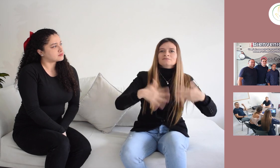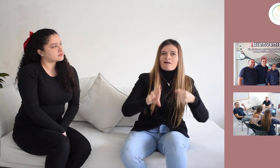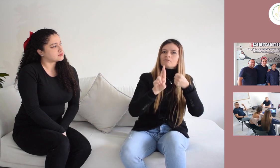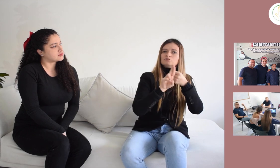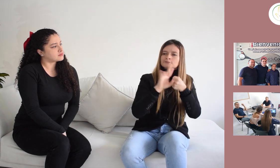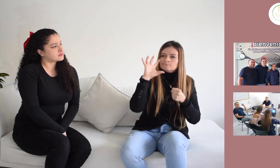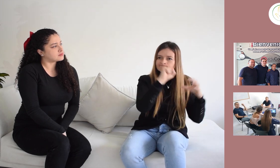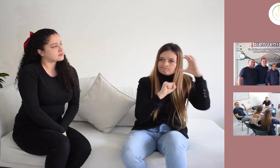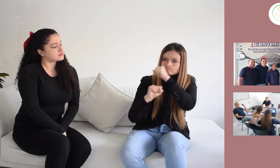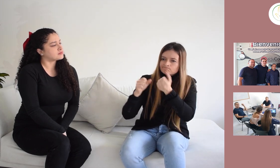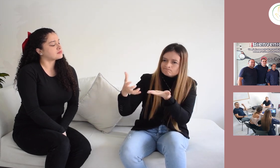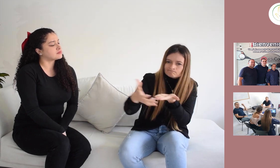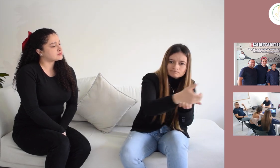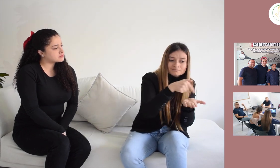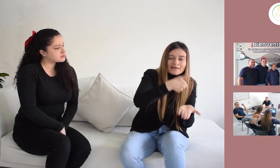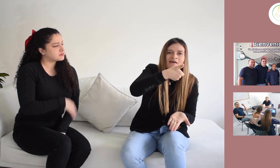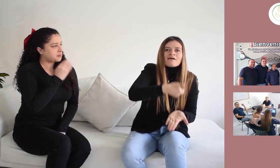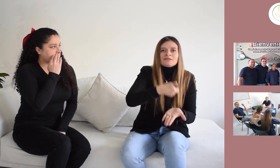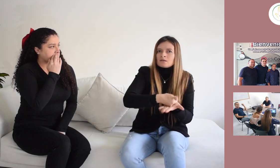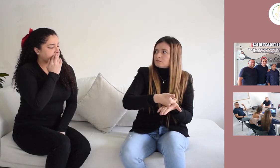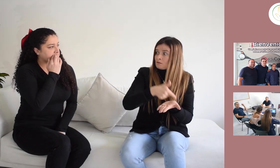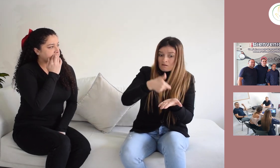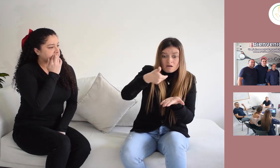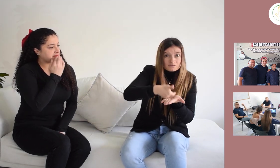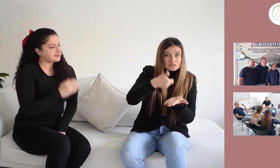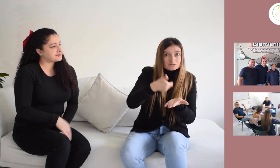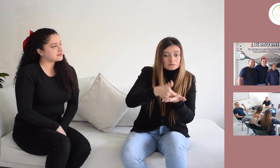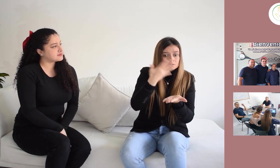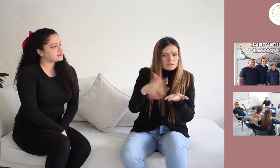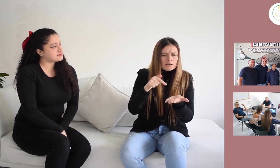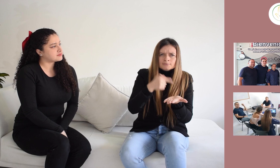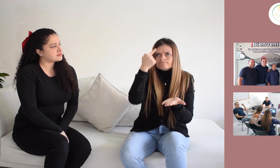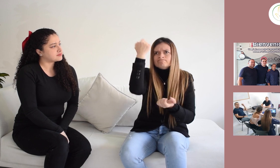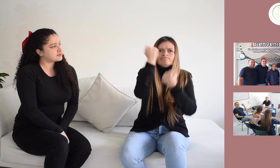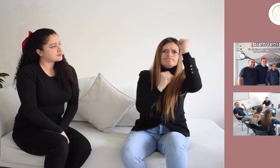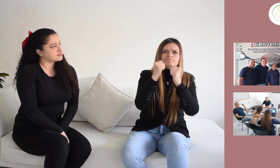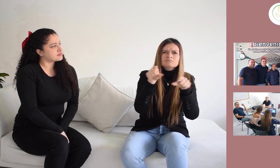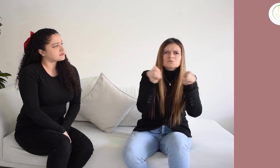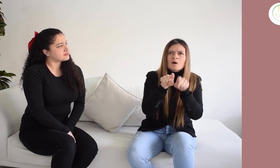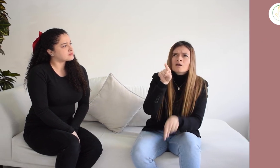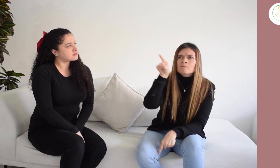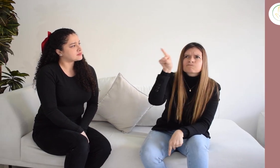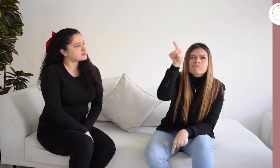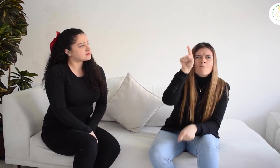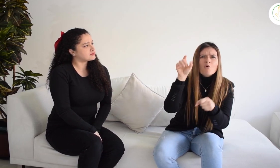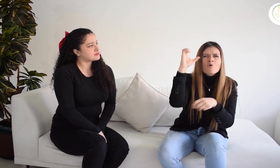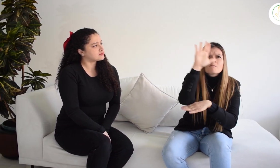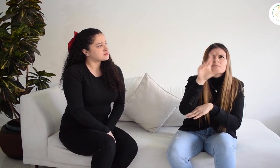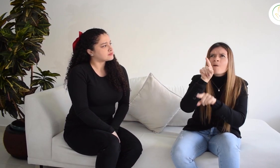evidencias que hemos recogido desde Azorriza y son acciones que reflejan la preocupación común de las personas sordas en el territorio